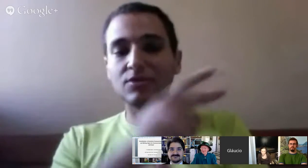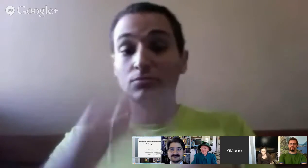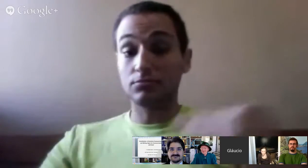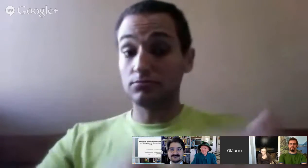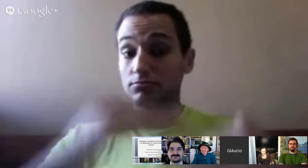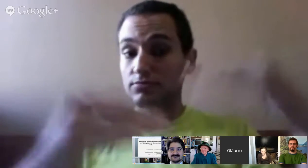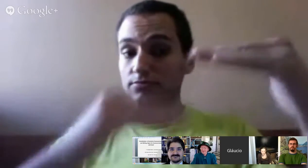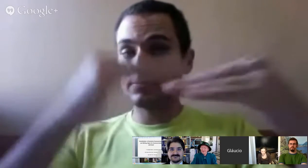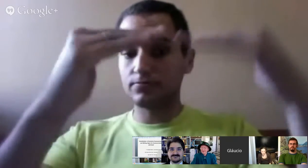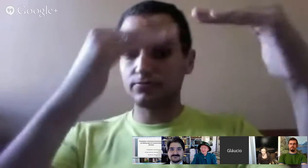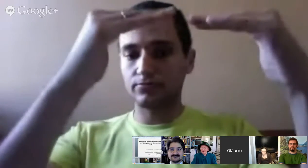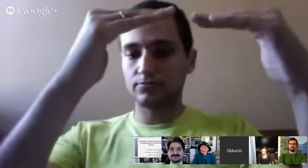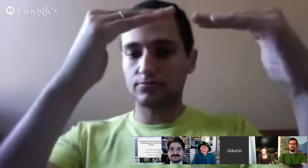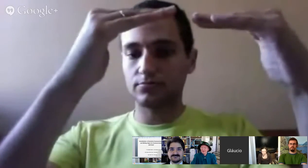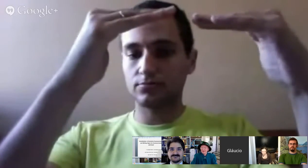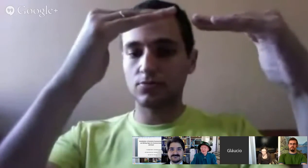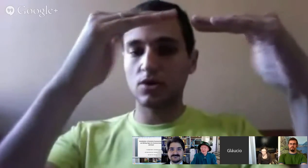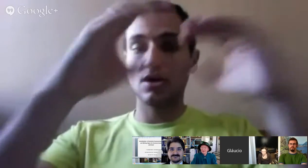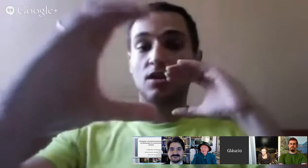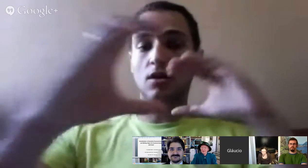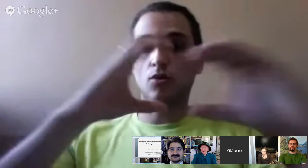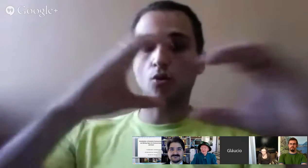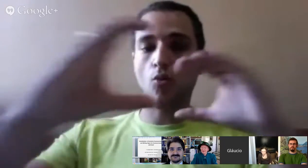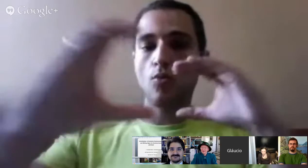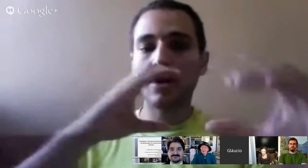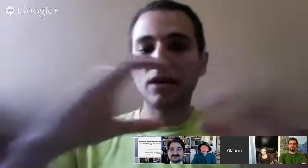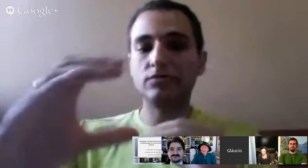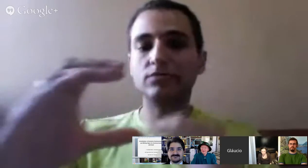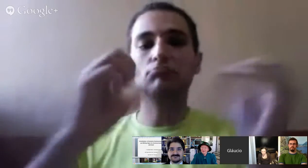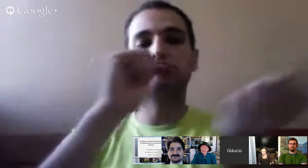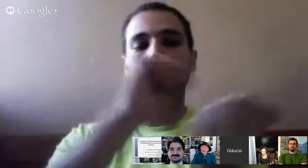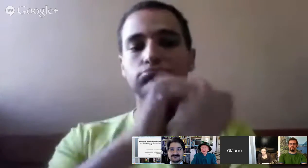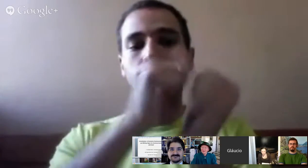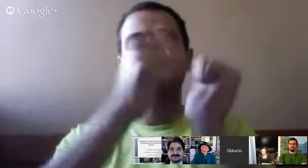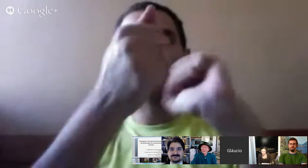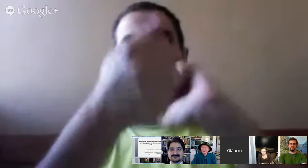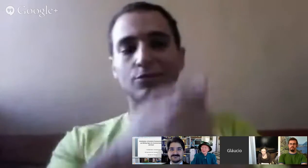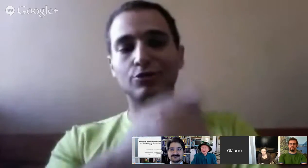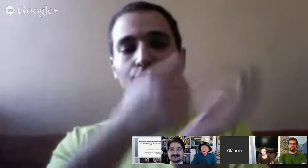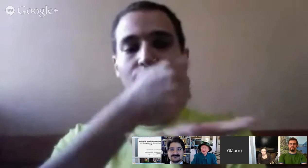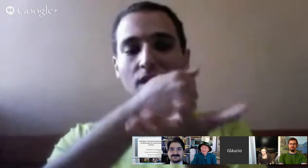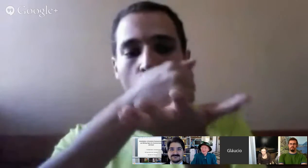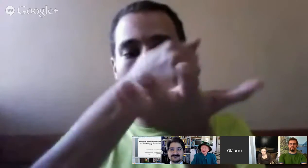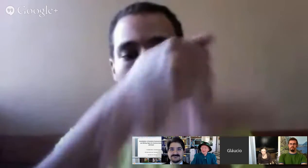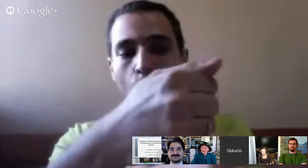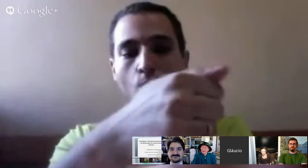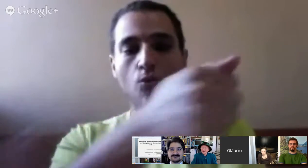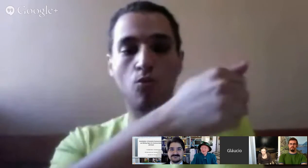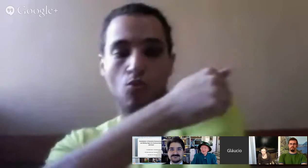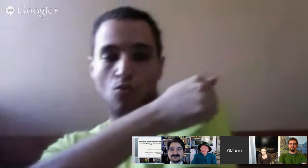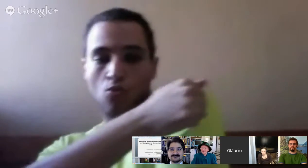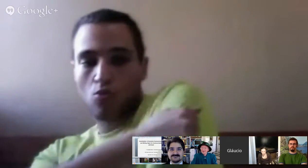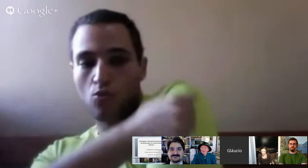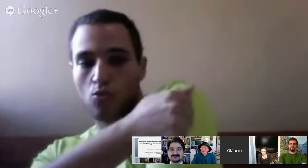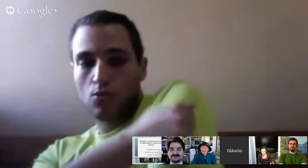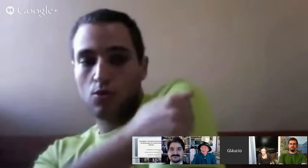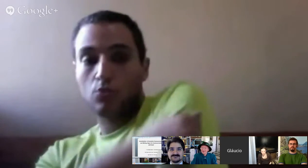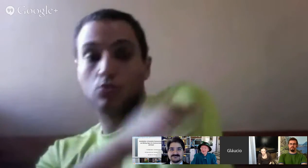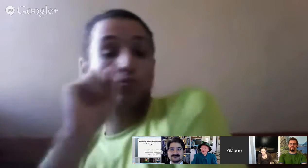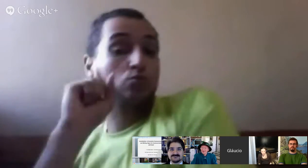O nosso objetivo é trazer aqui como aconteceu o processo de